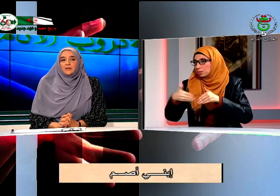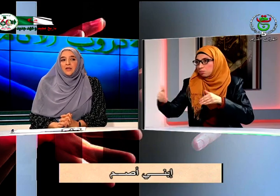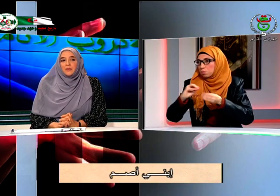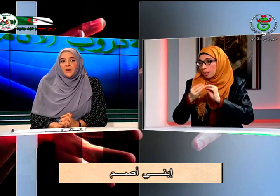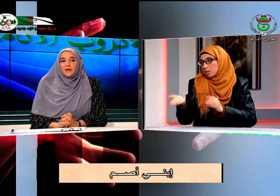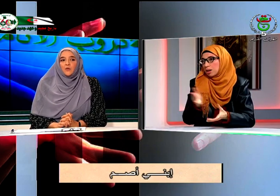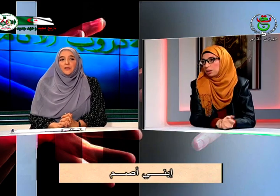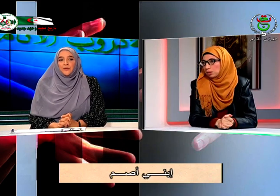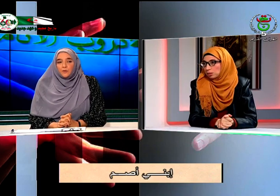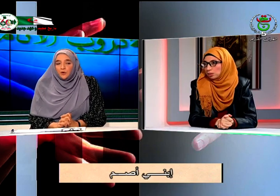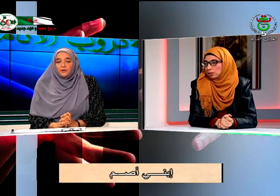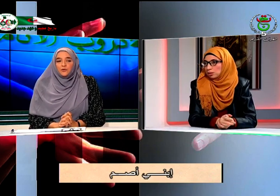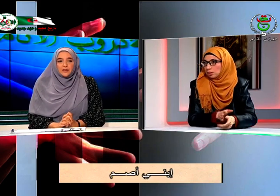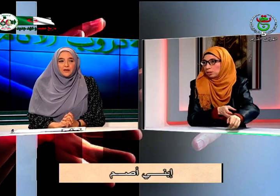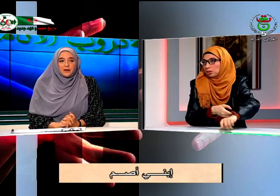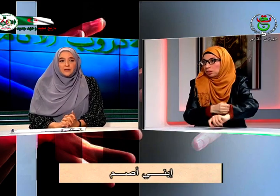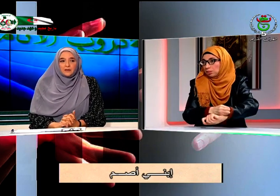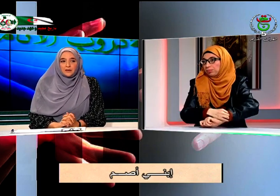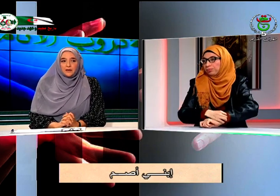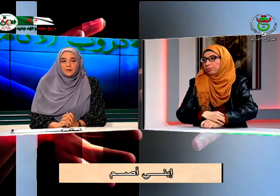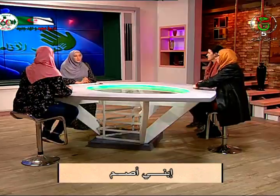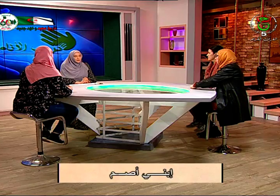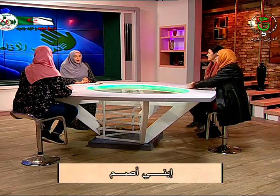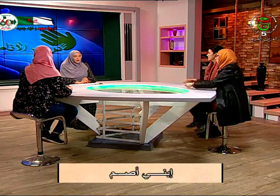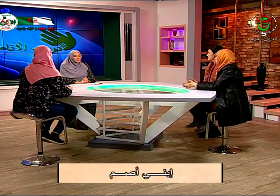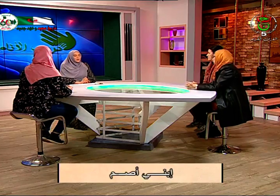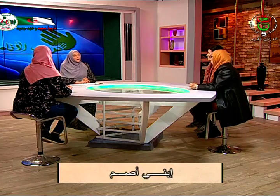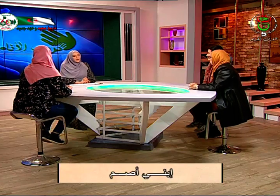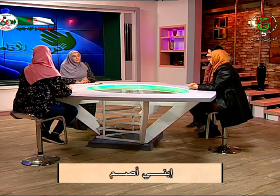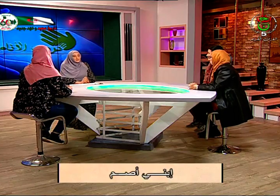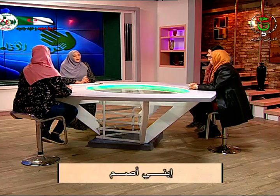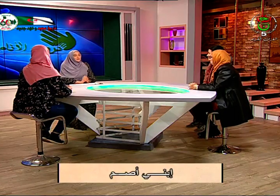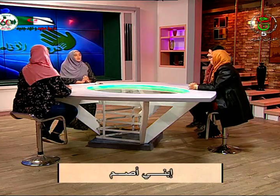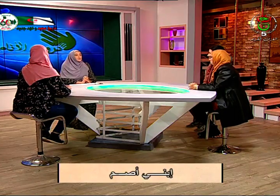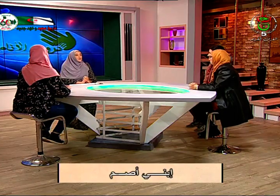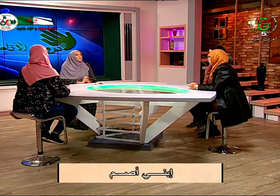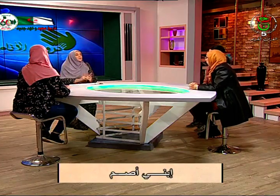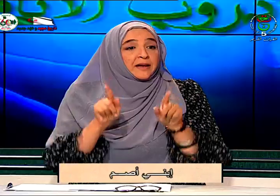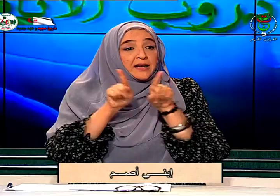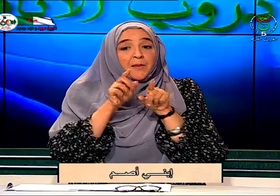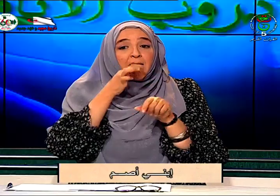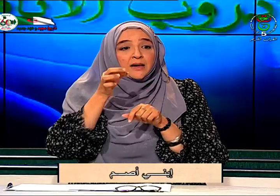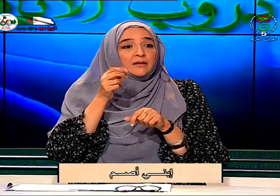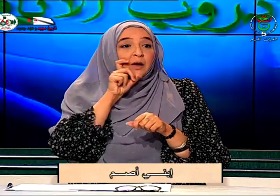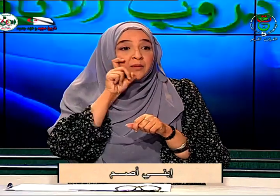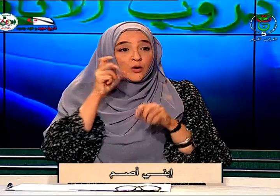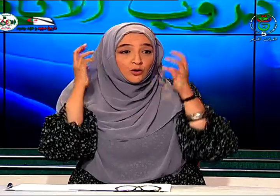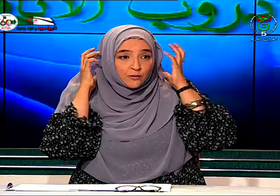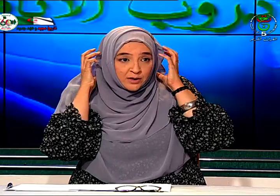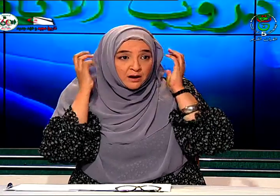صمم عميق وأطفال ولدوا بالإعاقة وآخرين اكتسبوها يعني كما قالت الطبيبة الأورتفونية